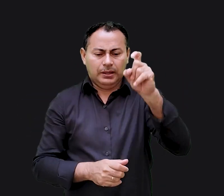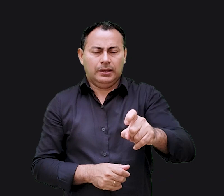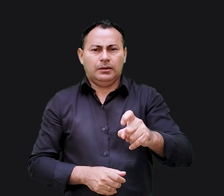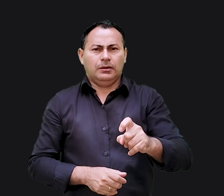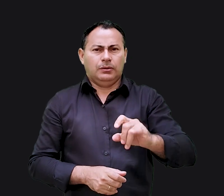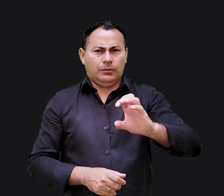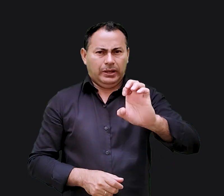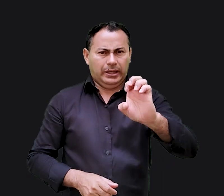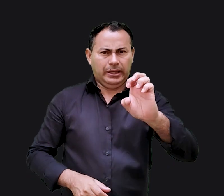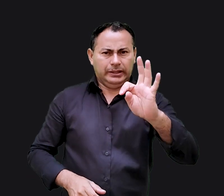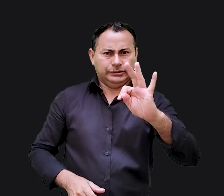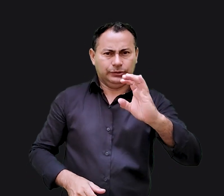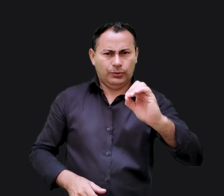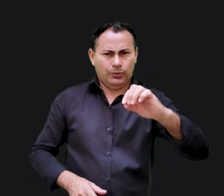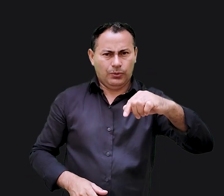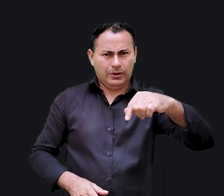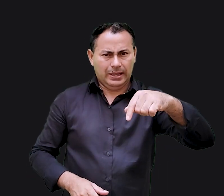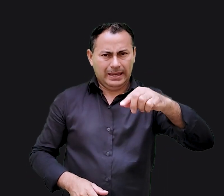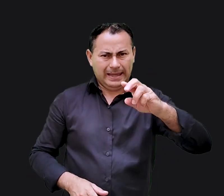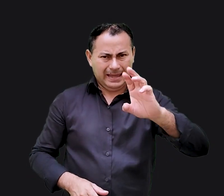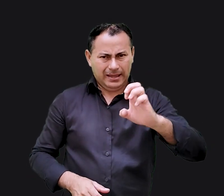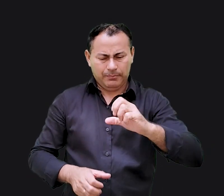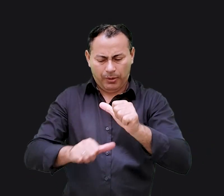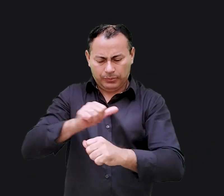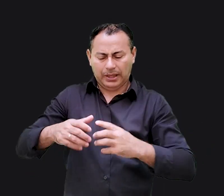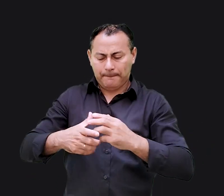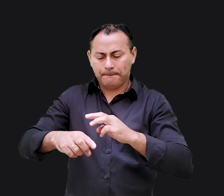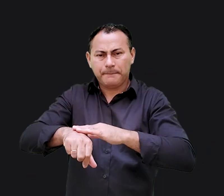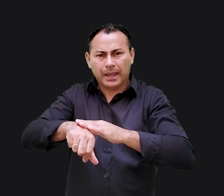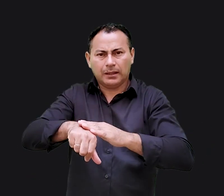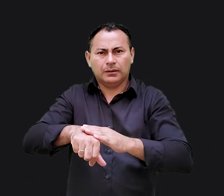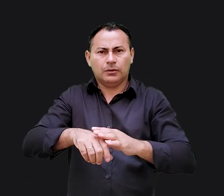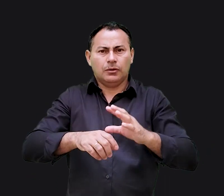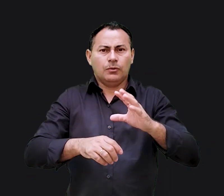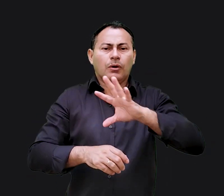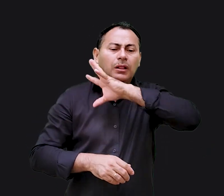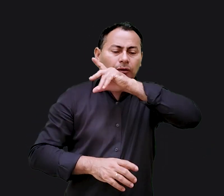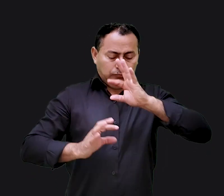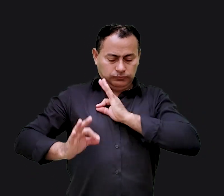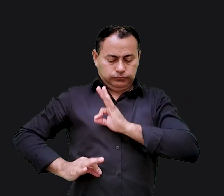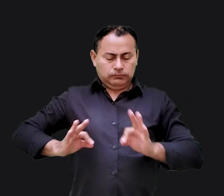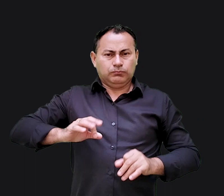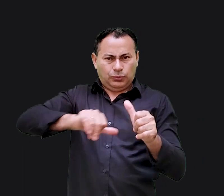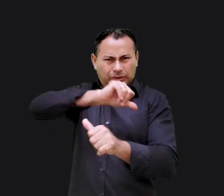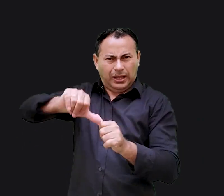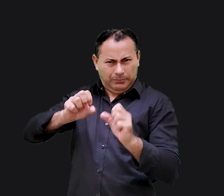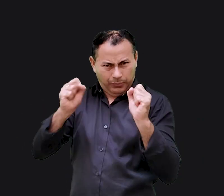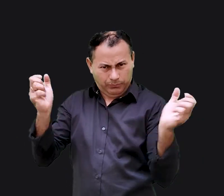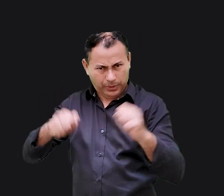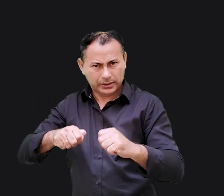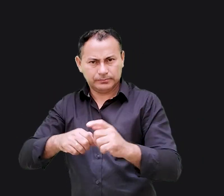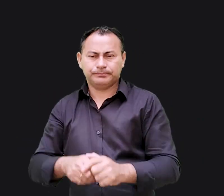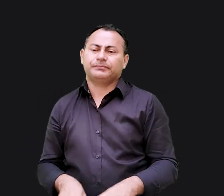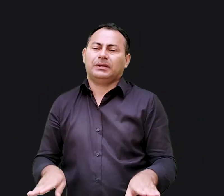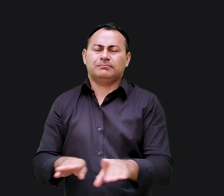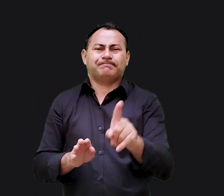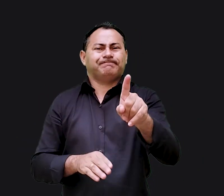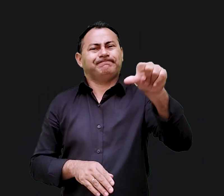será que o etíope pode mudar a sua pele? ou o leopardo as suas pintas? assim também vocês são